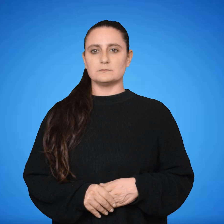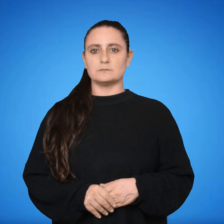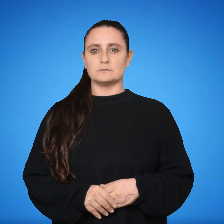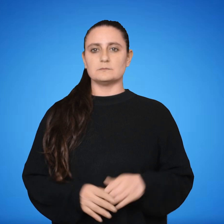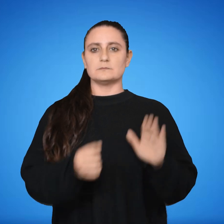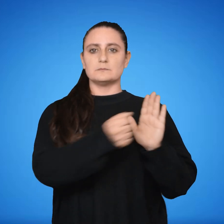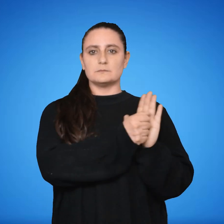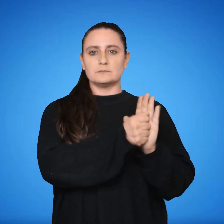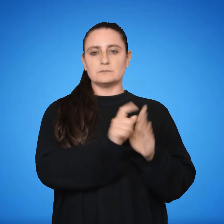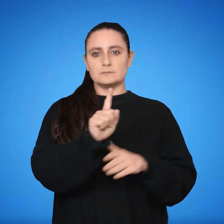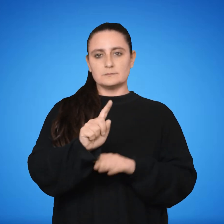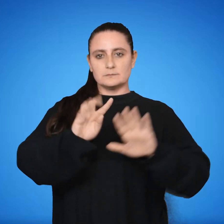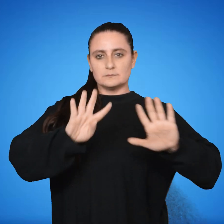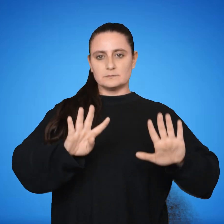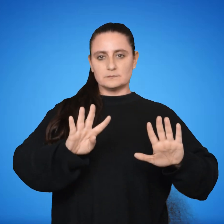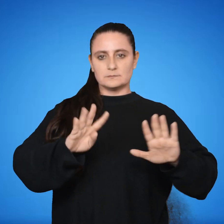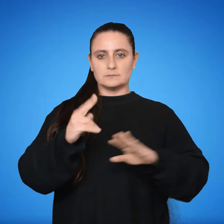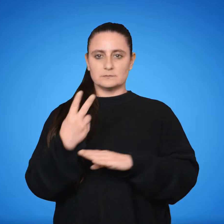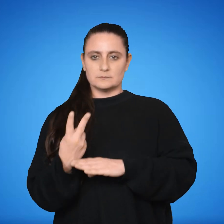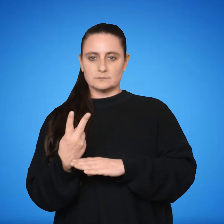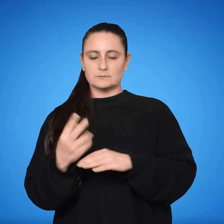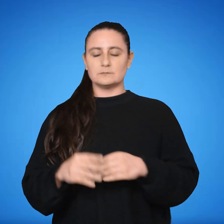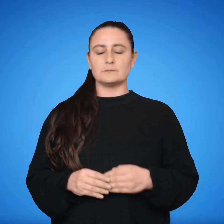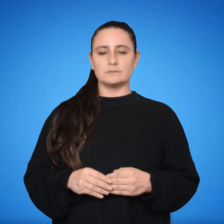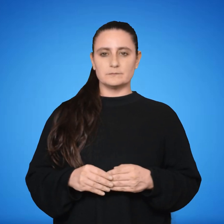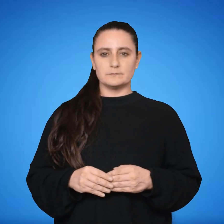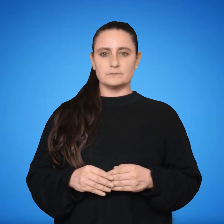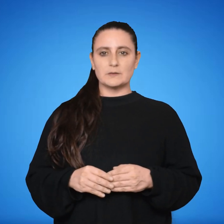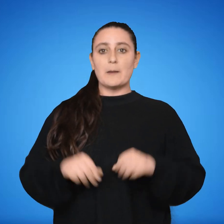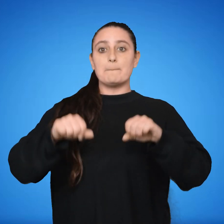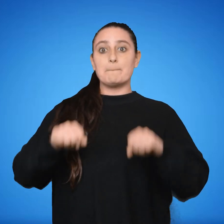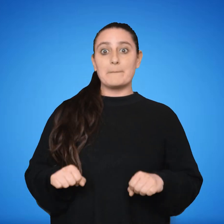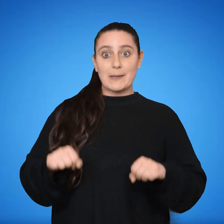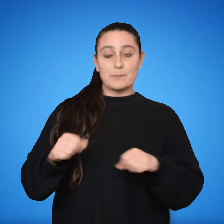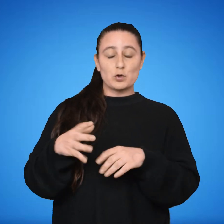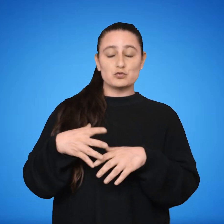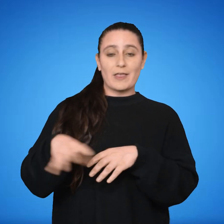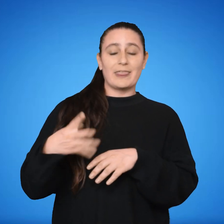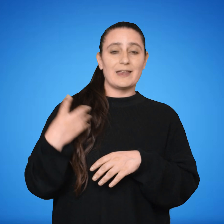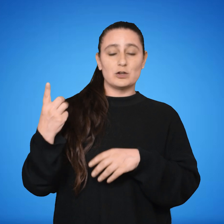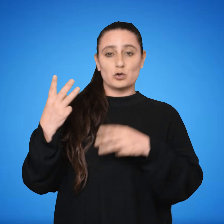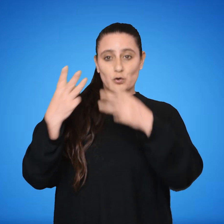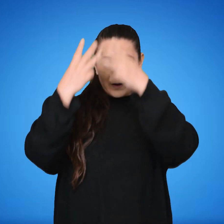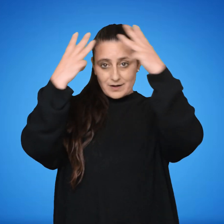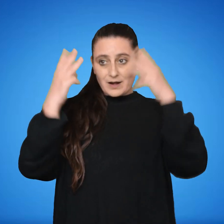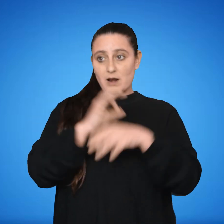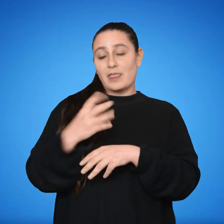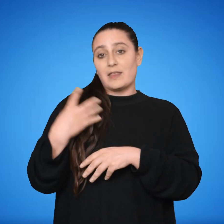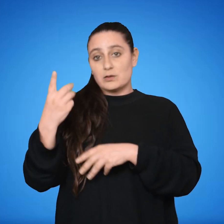Artículo 192. Los miembros de los directorios o directores generales